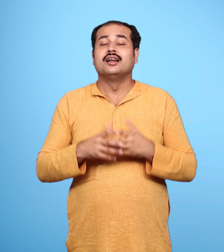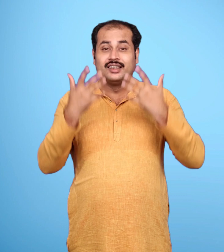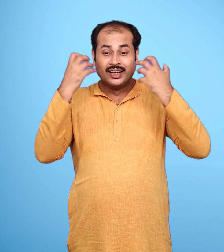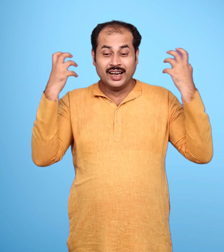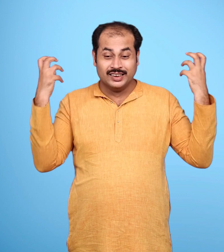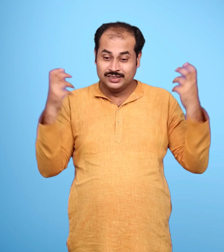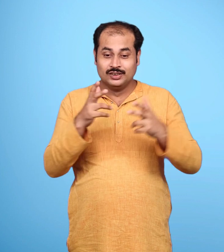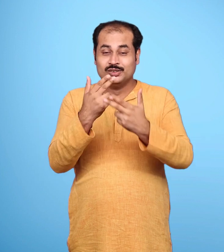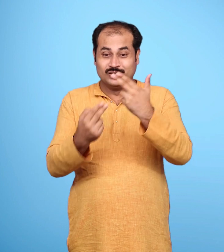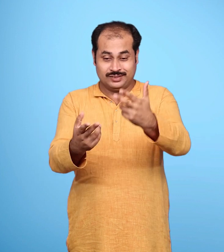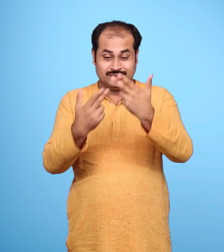रामन को क्रोध आ गया